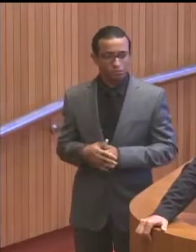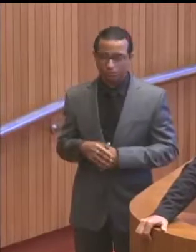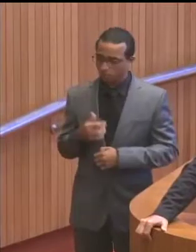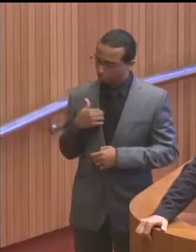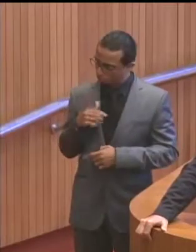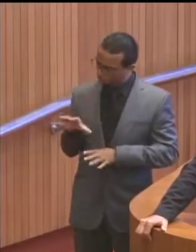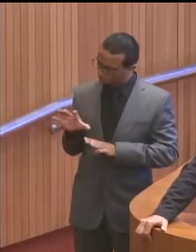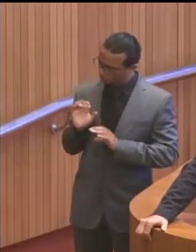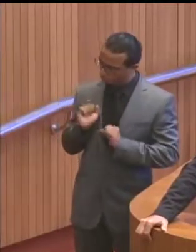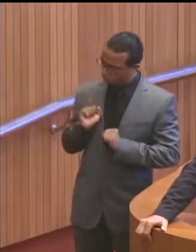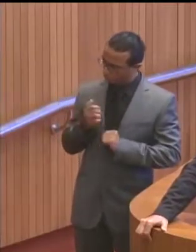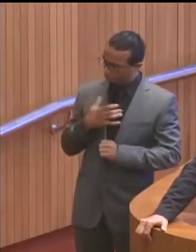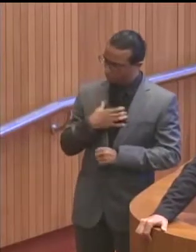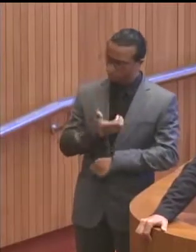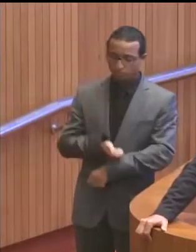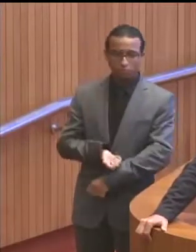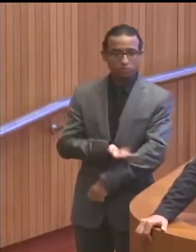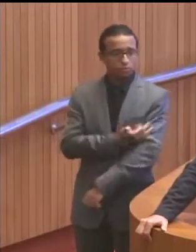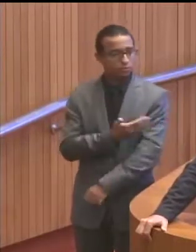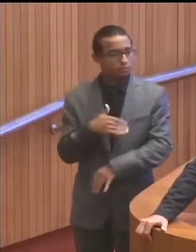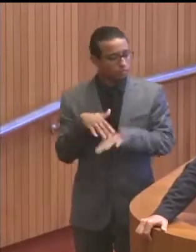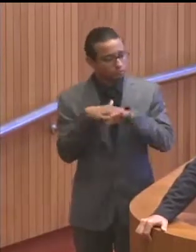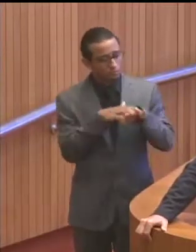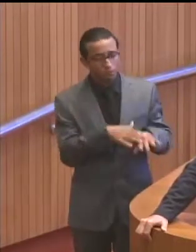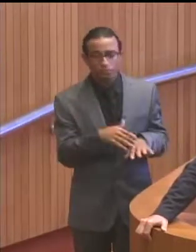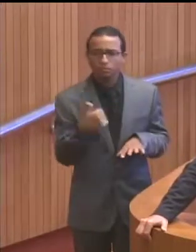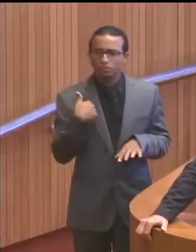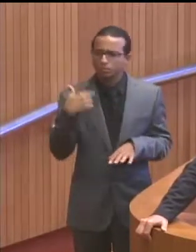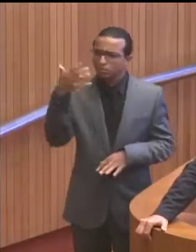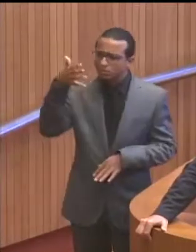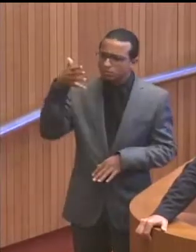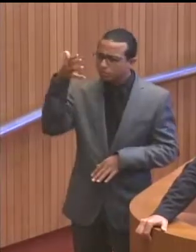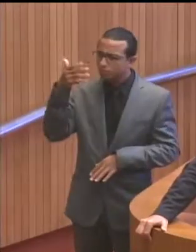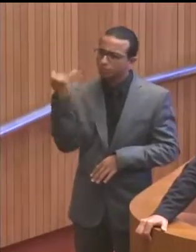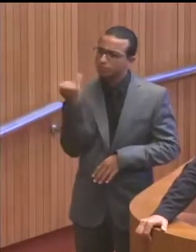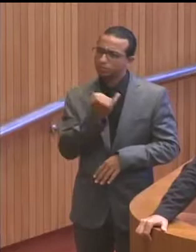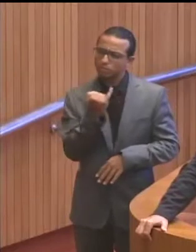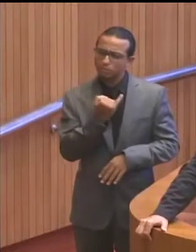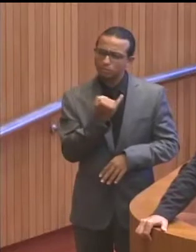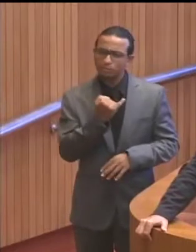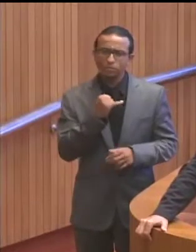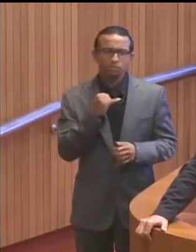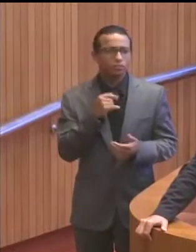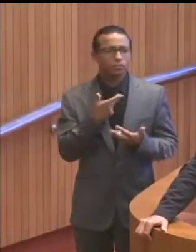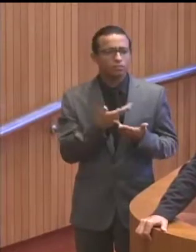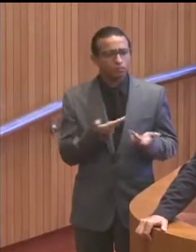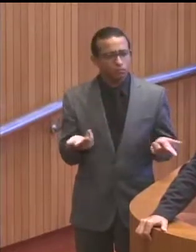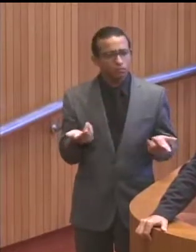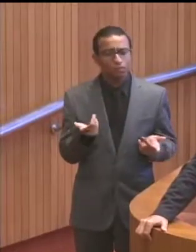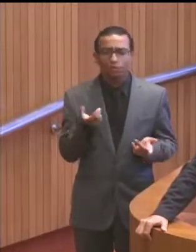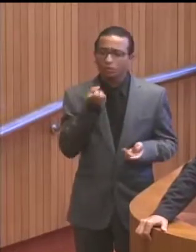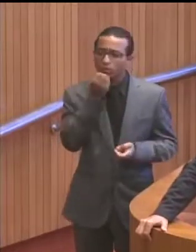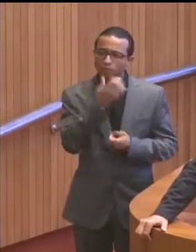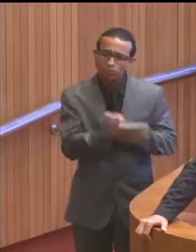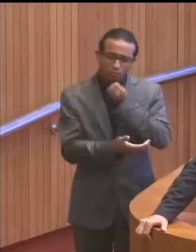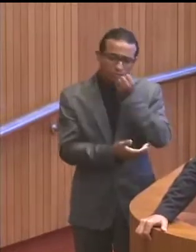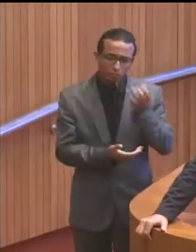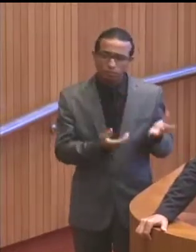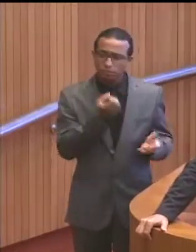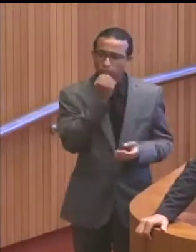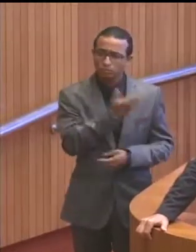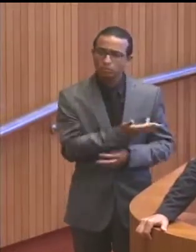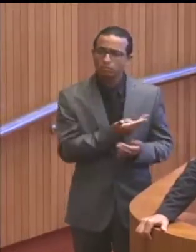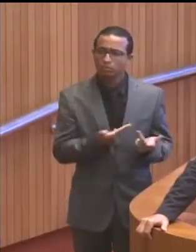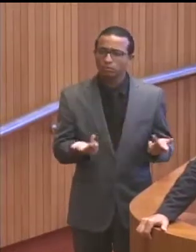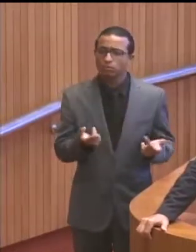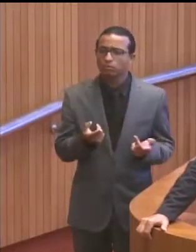emocionou. E eu disse isso no meu pronunciamento, dizendo que estava sendo inconfidente com